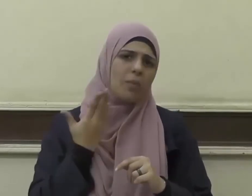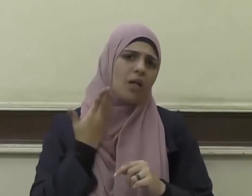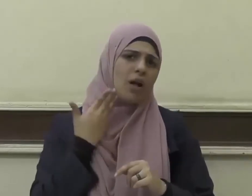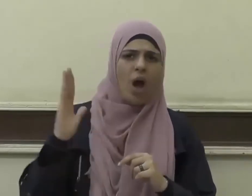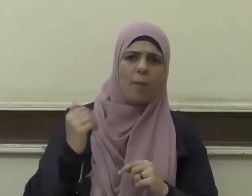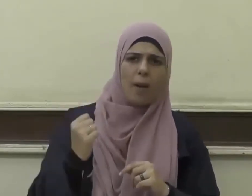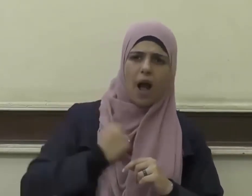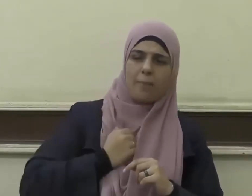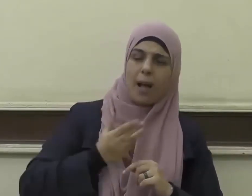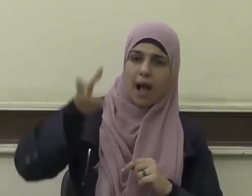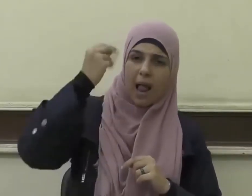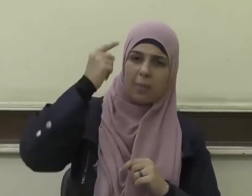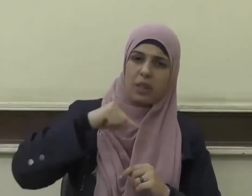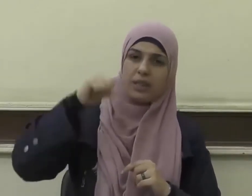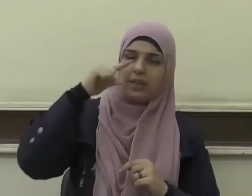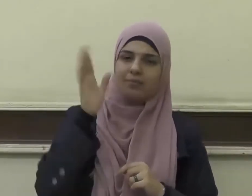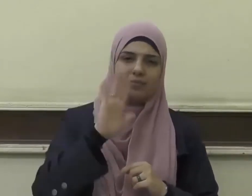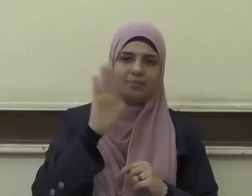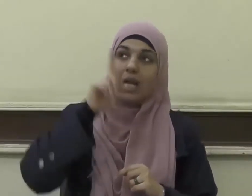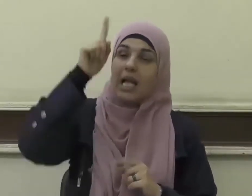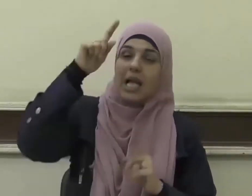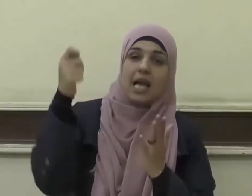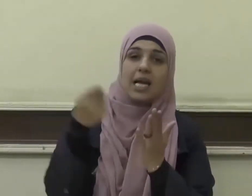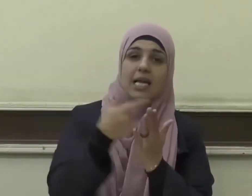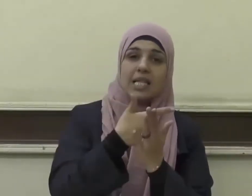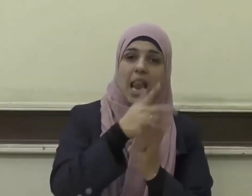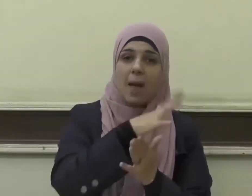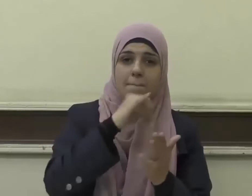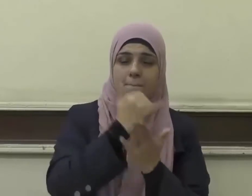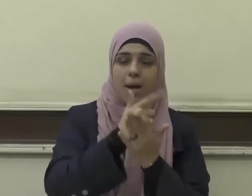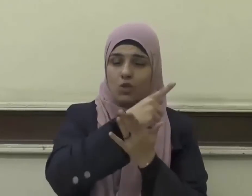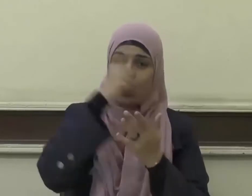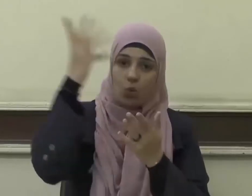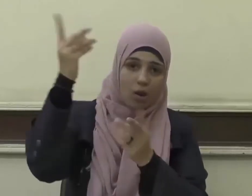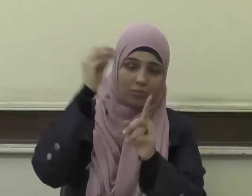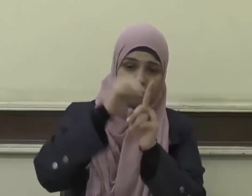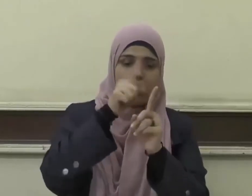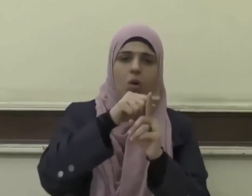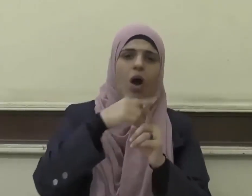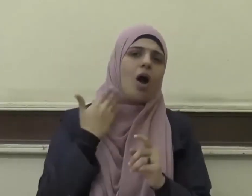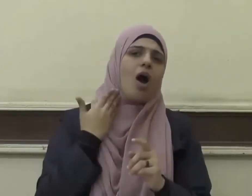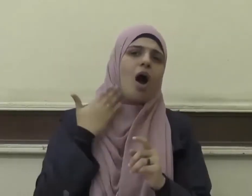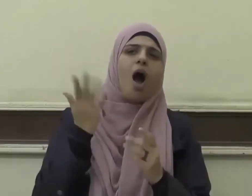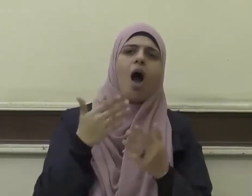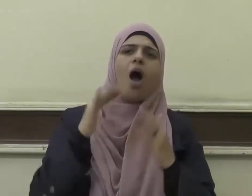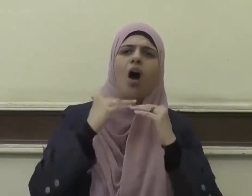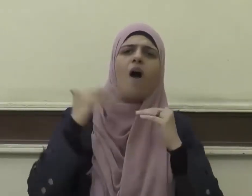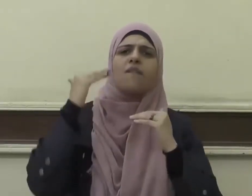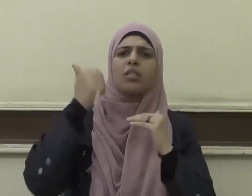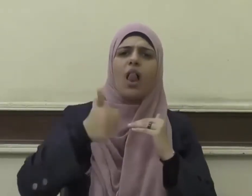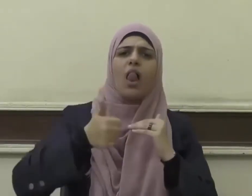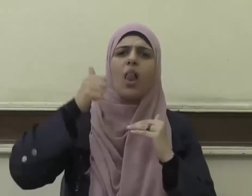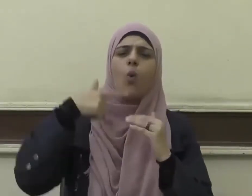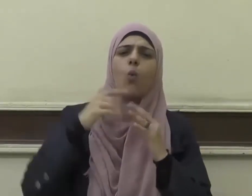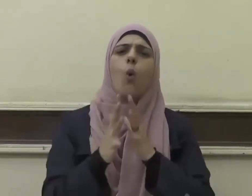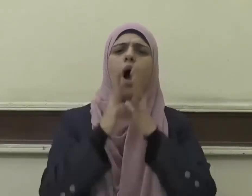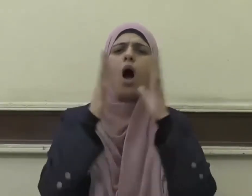فالرسالة التي يقومون بأدائها أرقى وأسمى وأعظم من ذلك